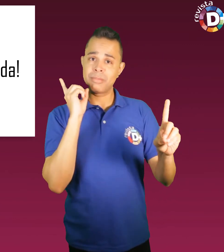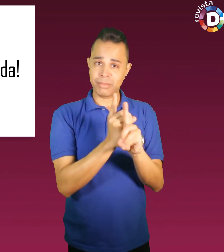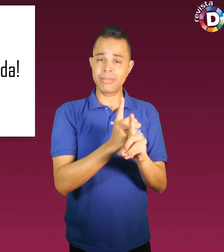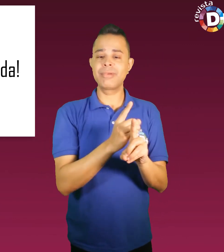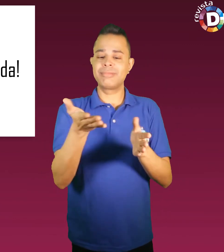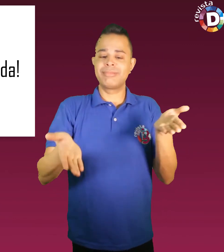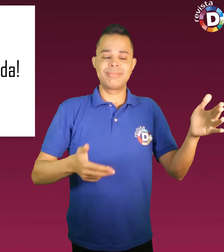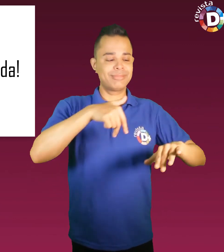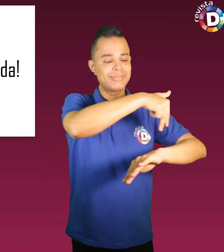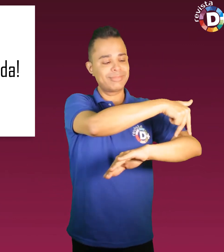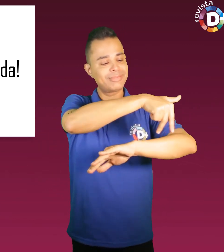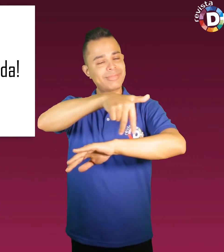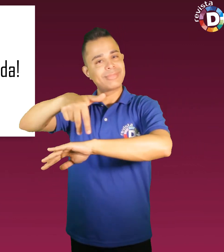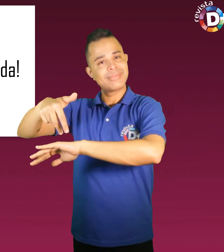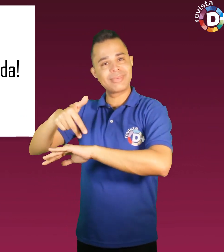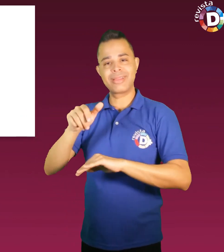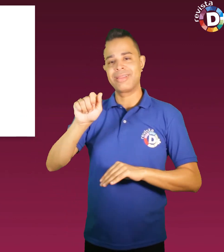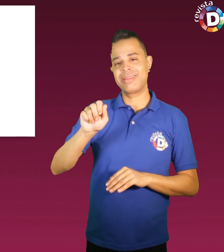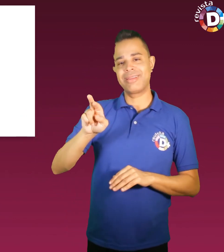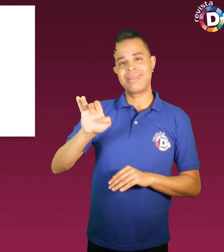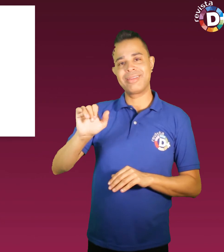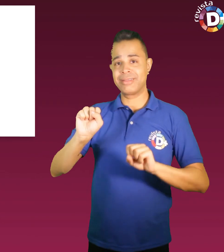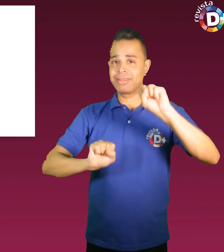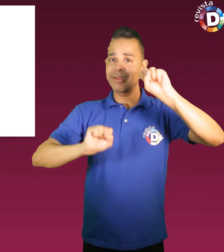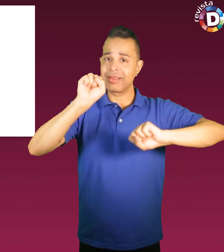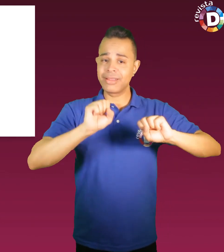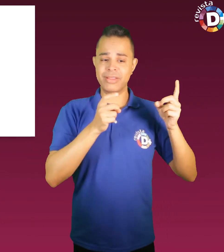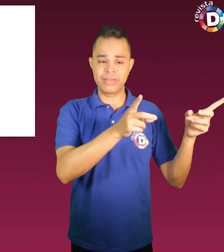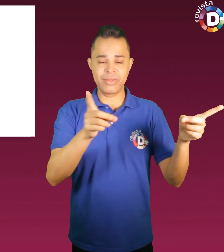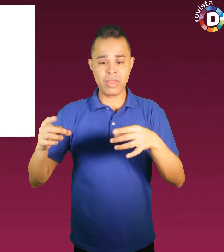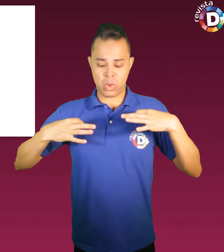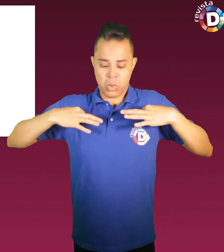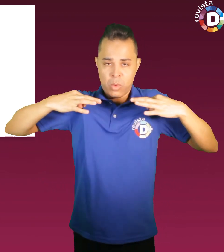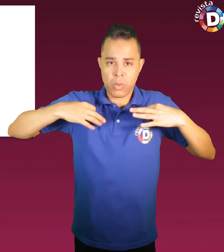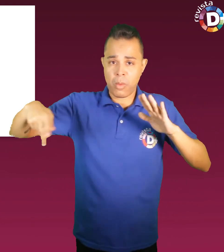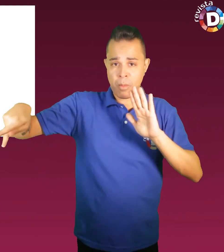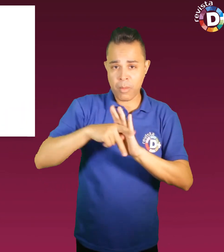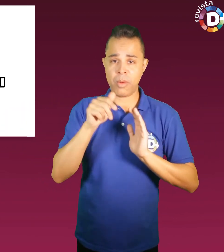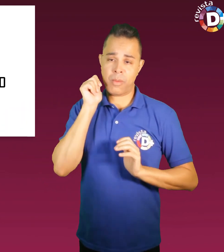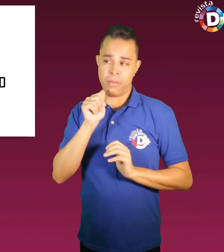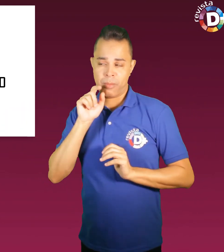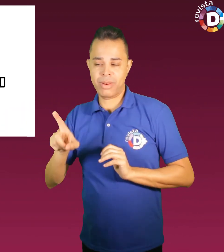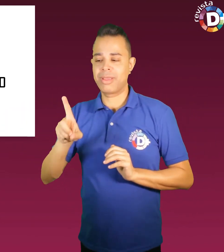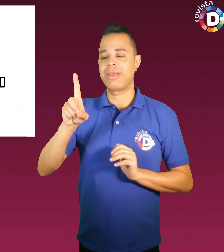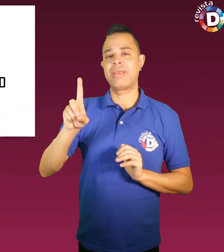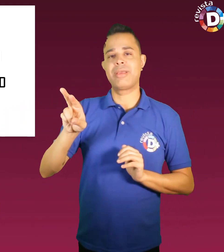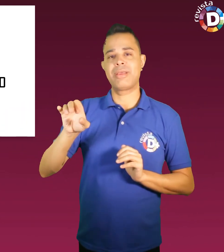feira. A Aria Moda Inclusiva promove vendas de roupas produzidas pela designer de moda, Drica